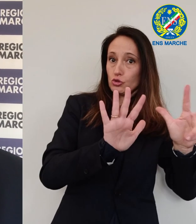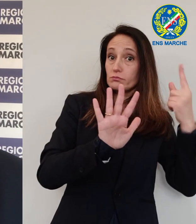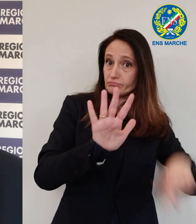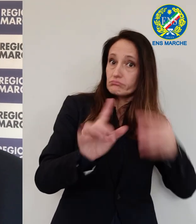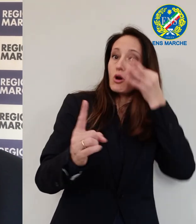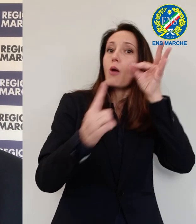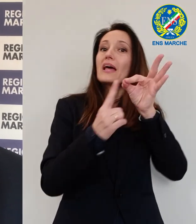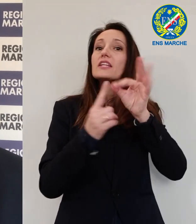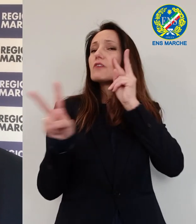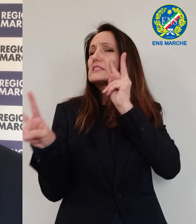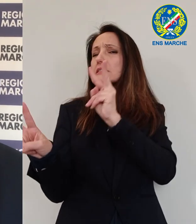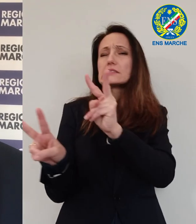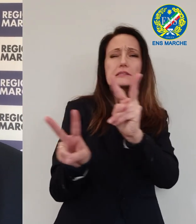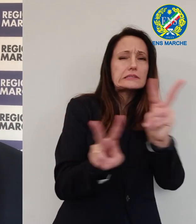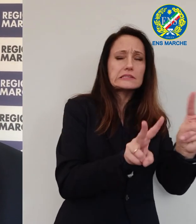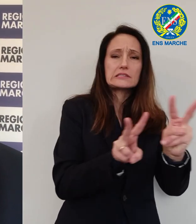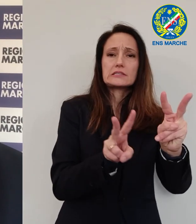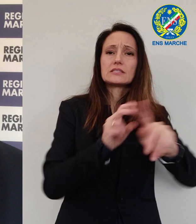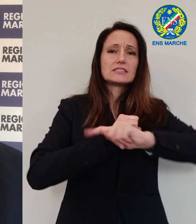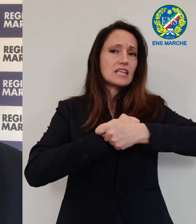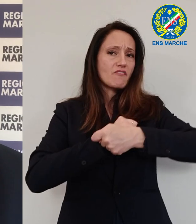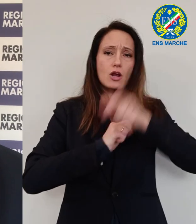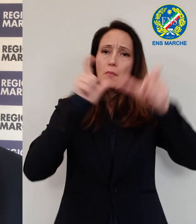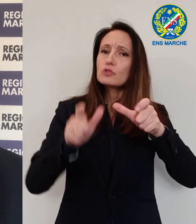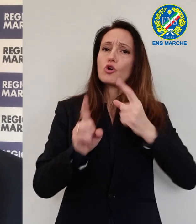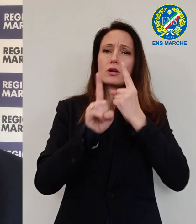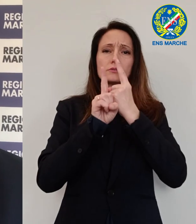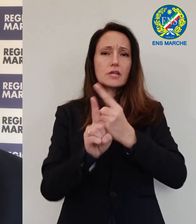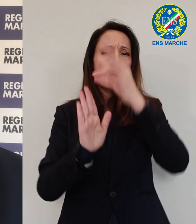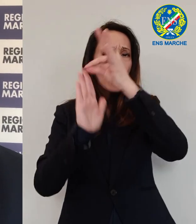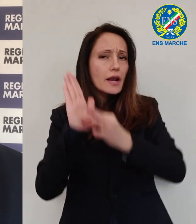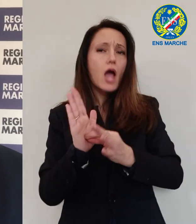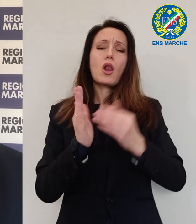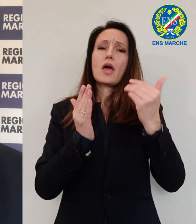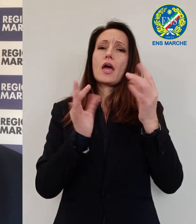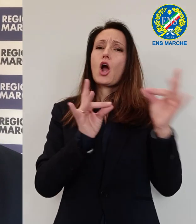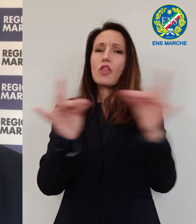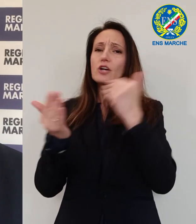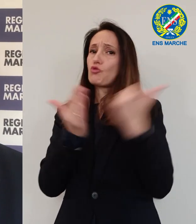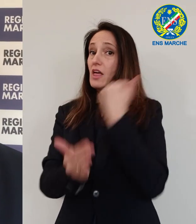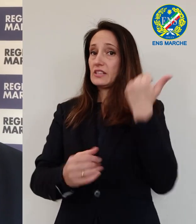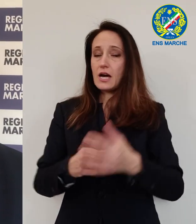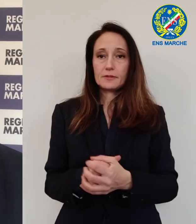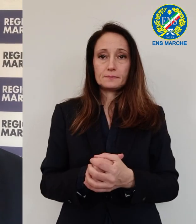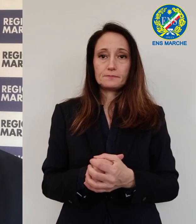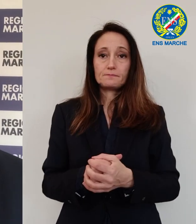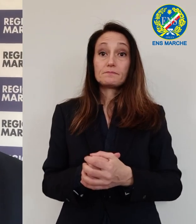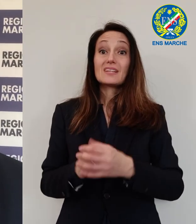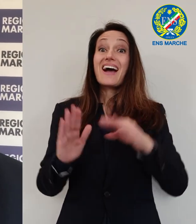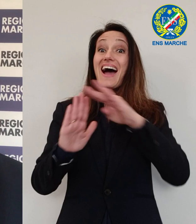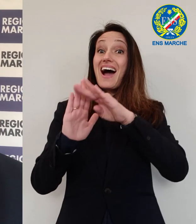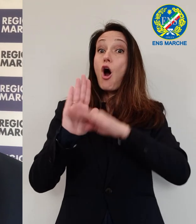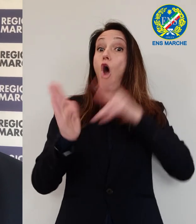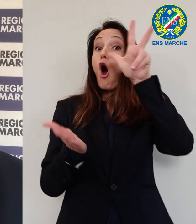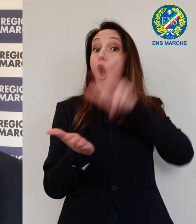utilizzati correttamente seguendo le regole evitando i contagi. Per quanto riguarda l'ordinanza parte dalle ore